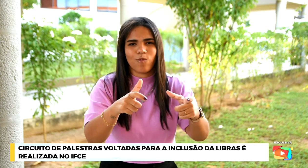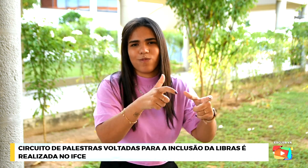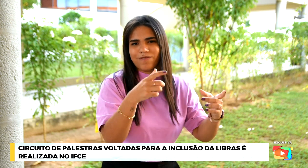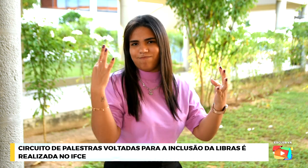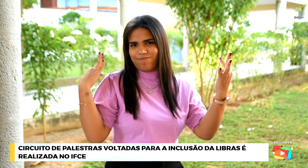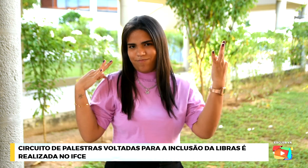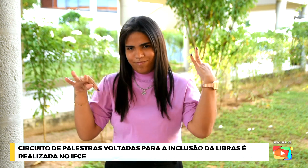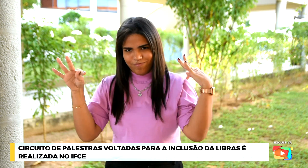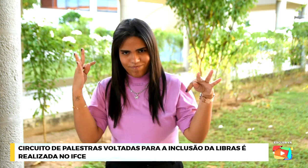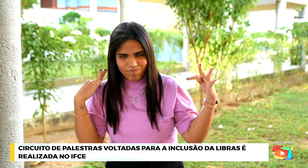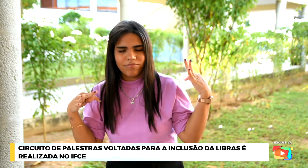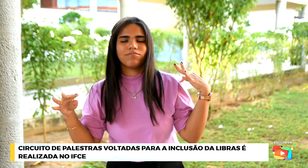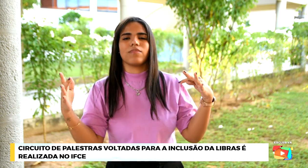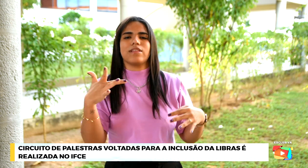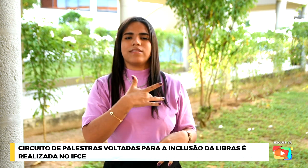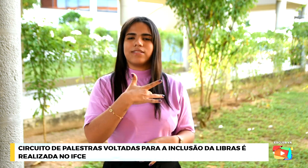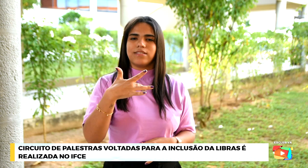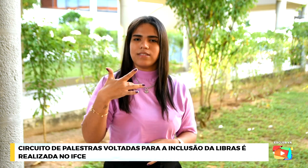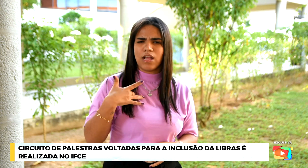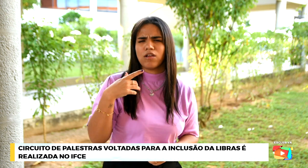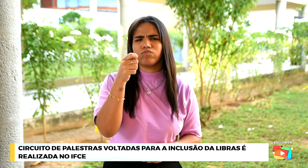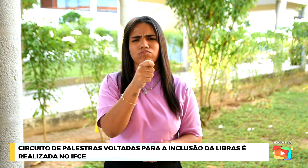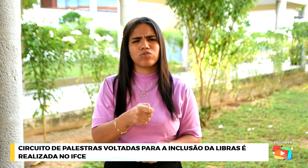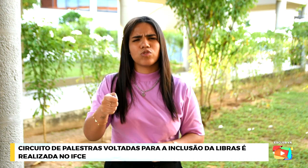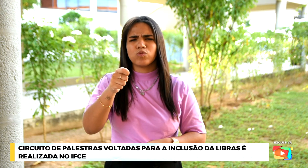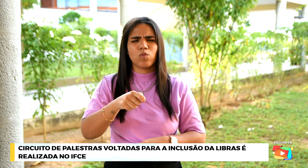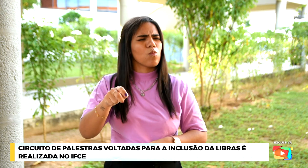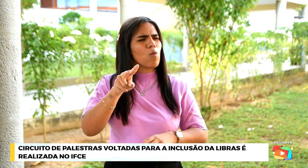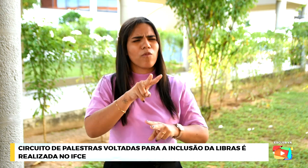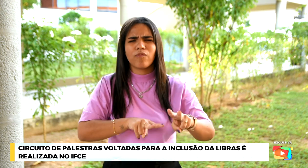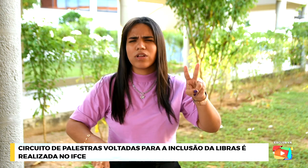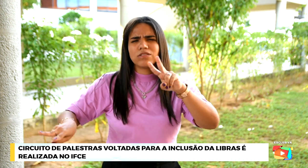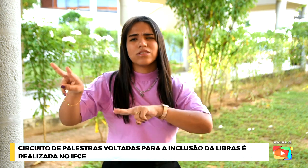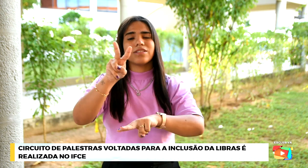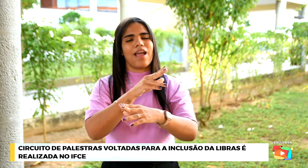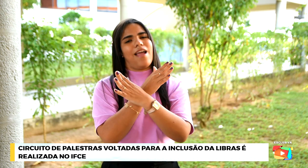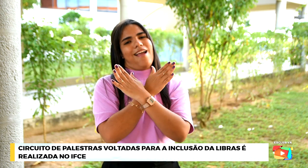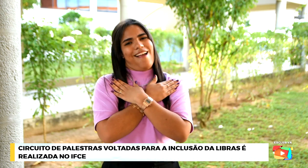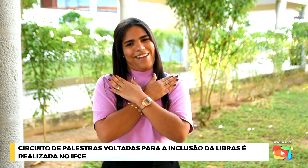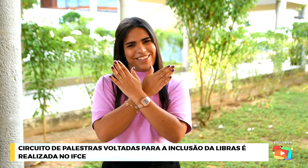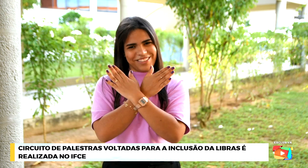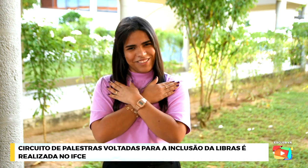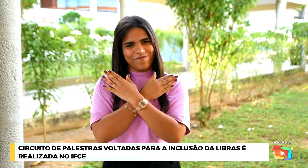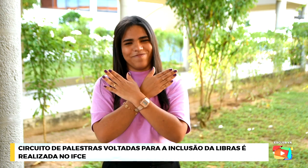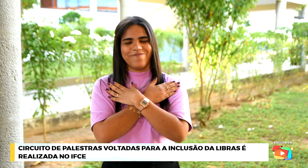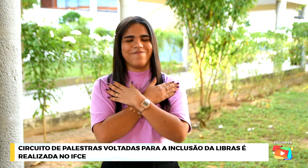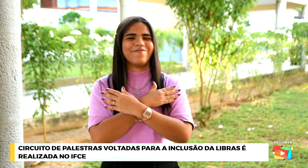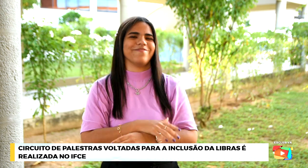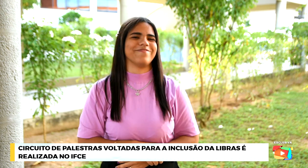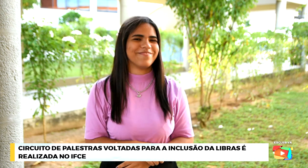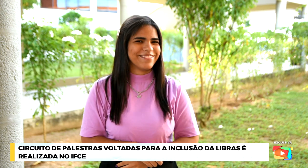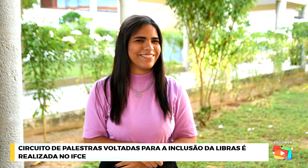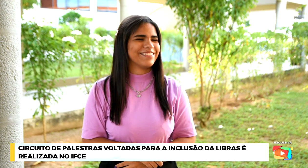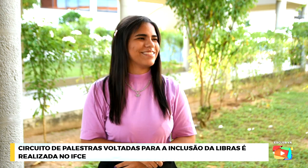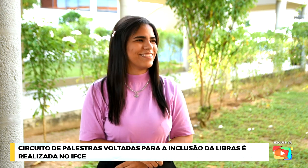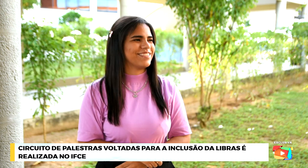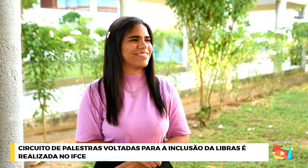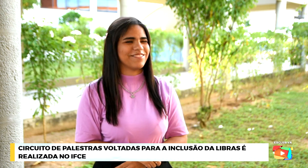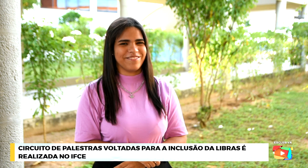No caso aqui, eu trouxe a apresentação falando sobre a minha pesquisa, a pesquisa que se chama Uma Cidade em Nossas Mãos, onde eu busquei